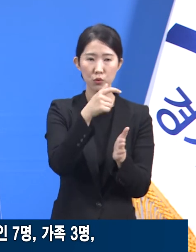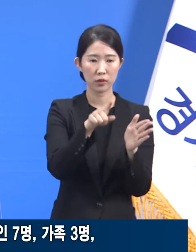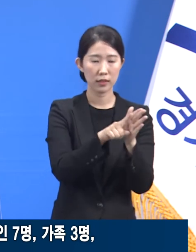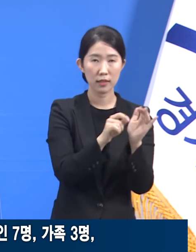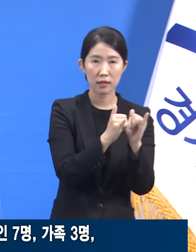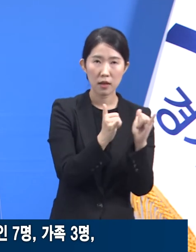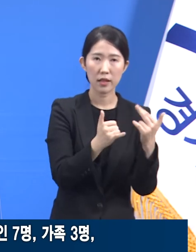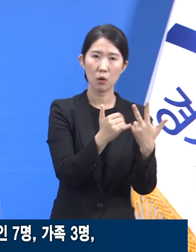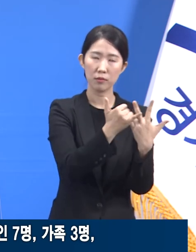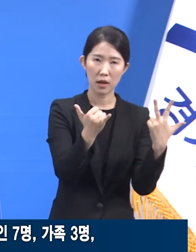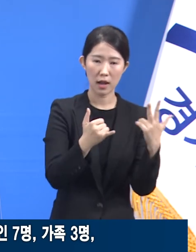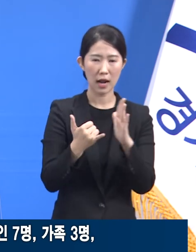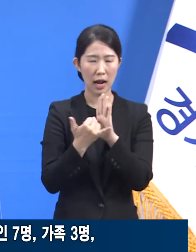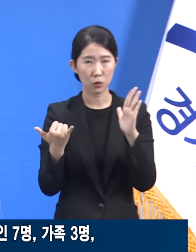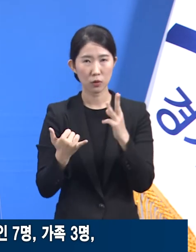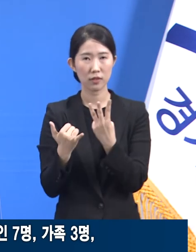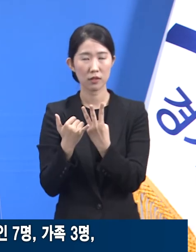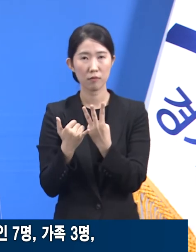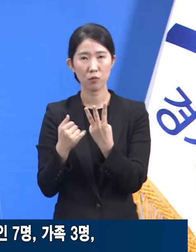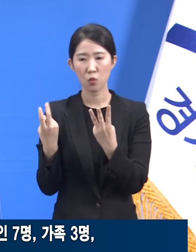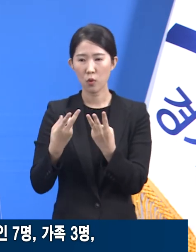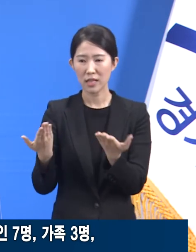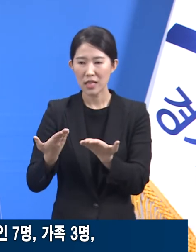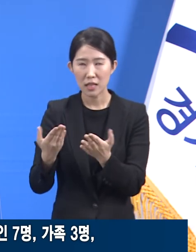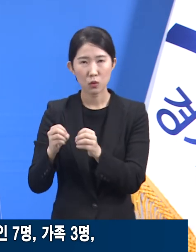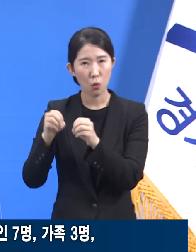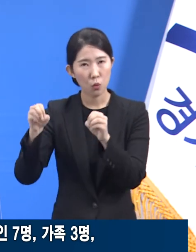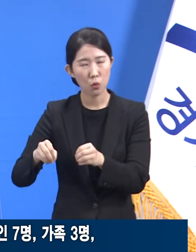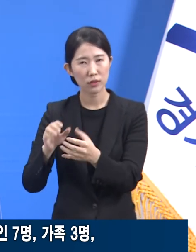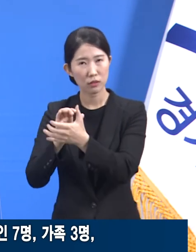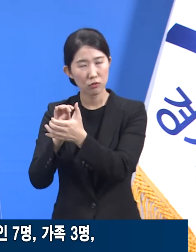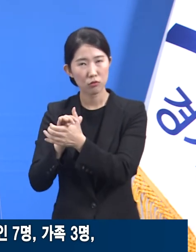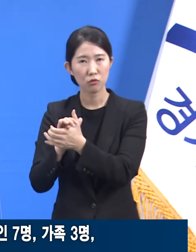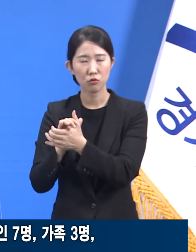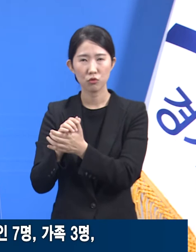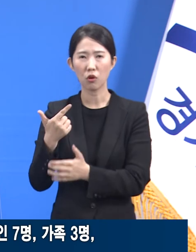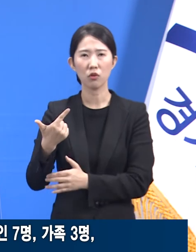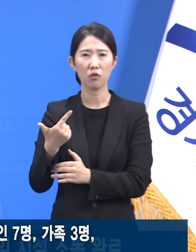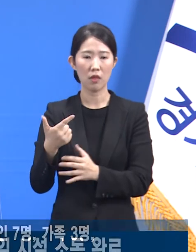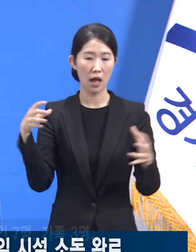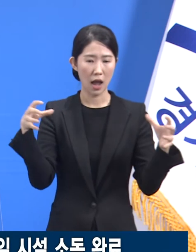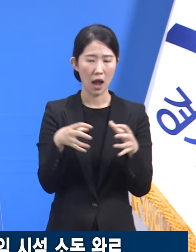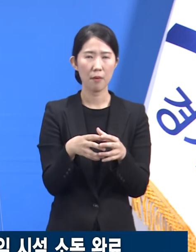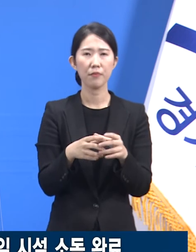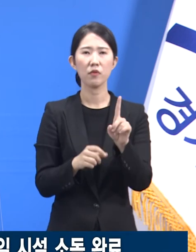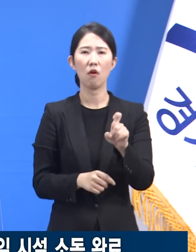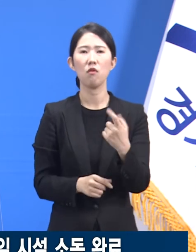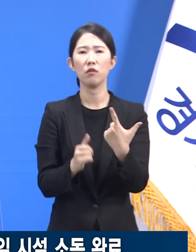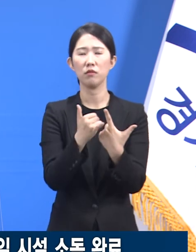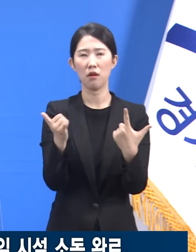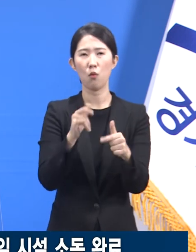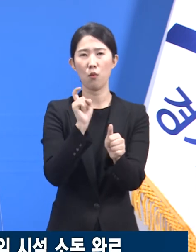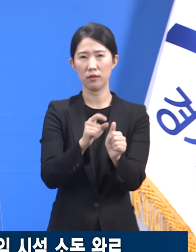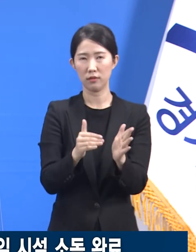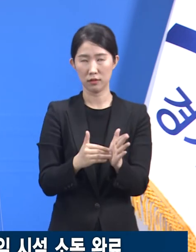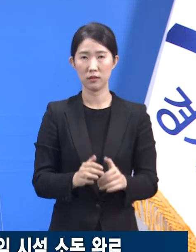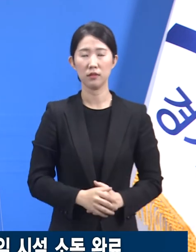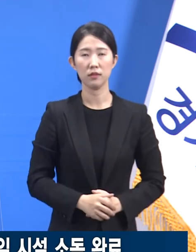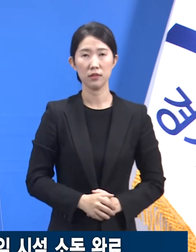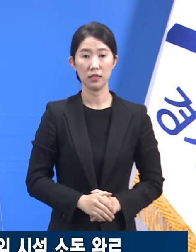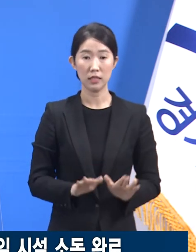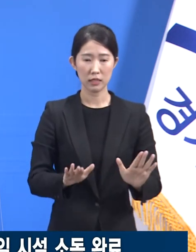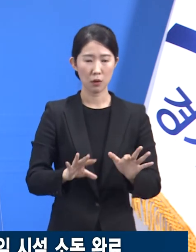가족 3명, 직장 동료 및 지인 6명 등 총 16명입니다. 관련된 서류